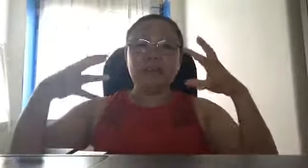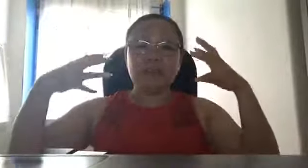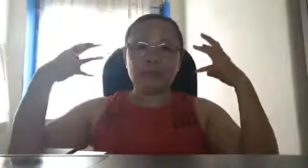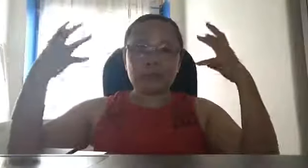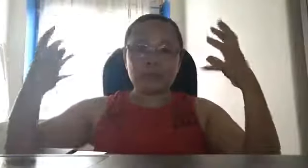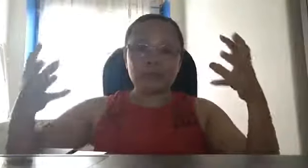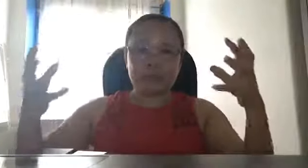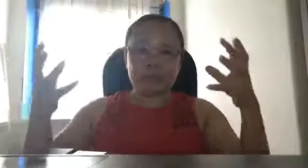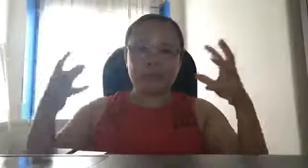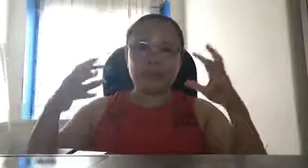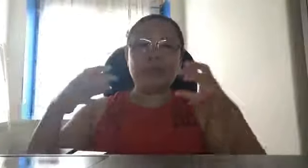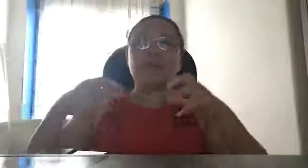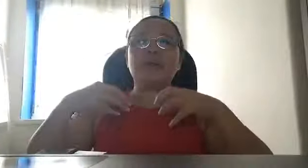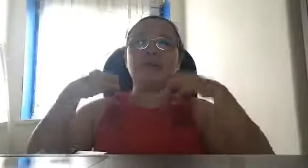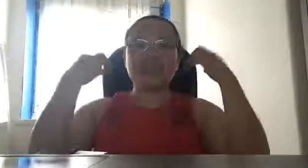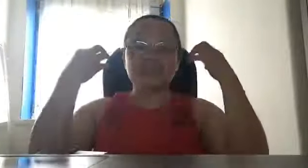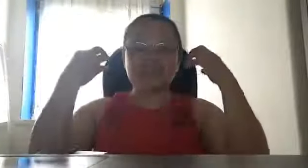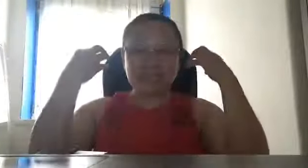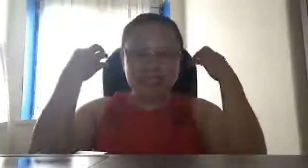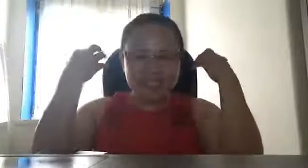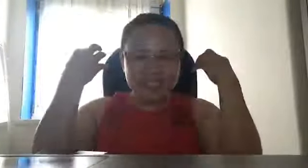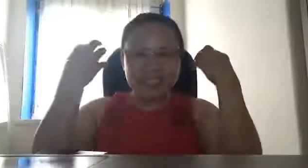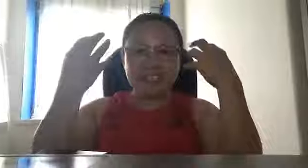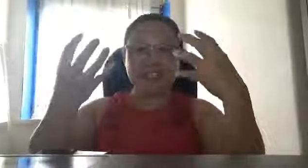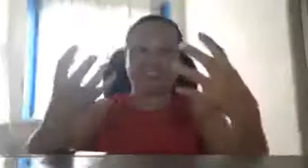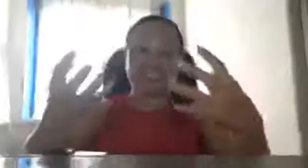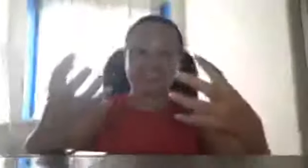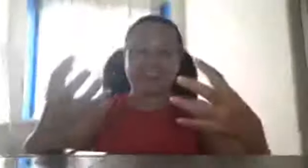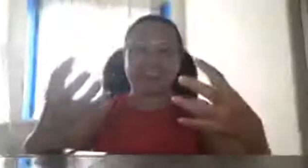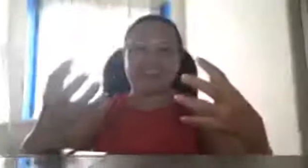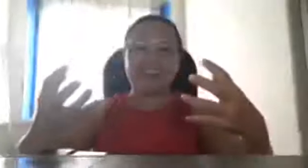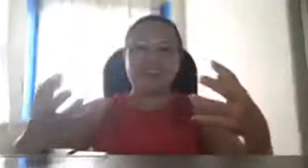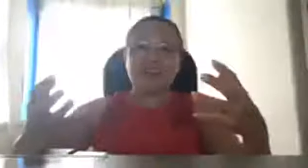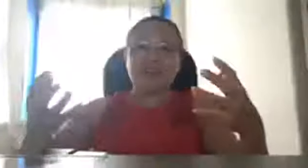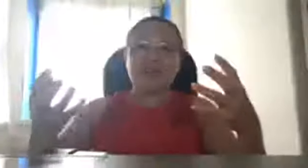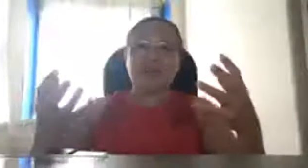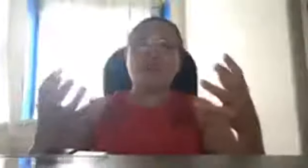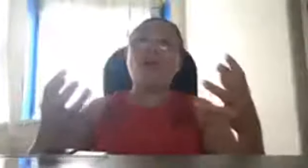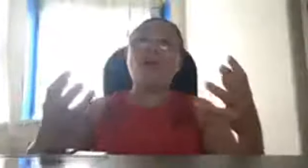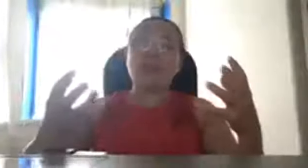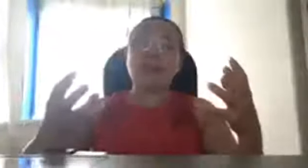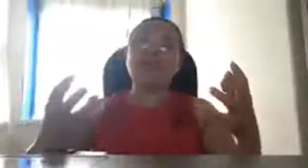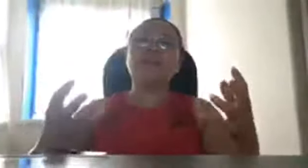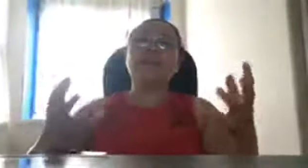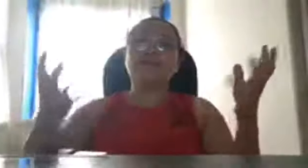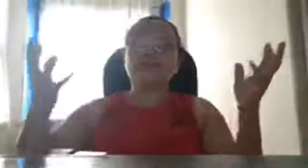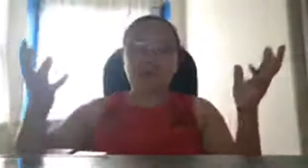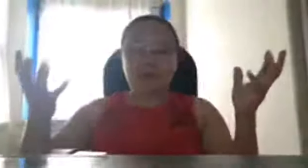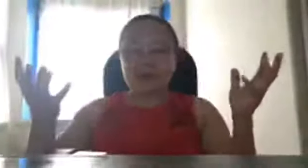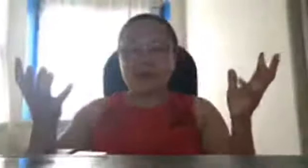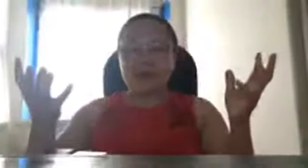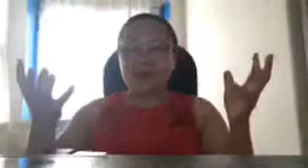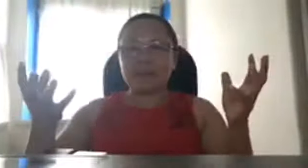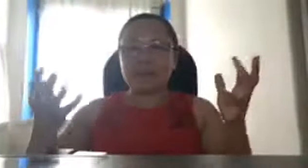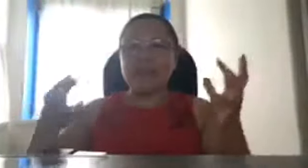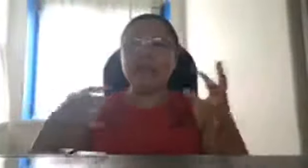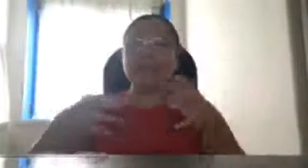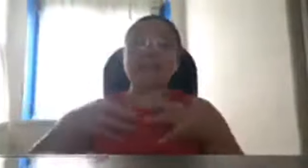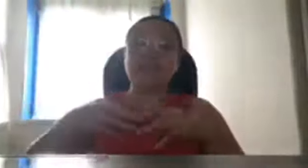curious curious lang or either na